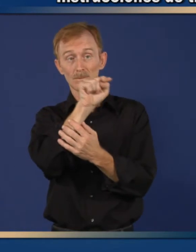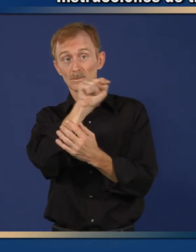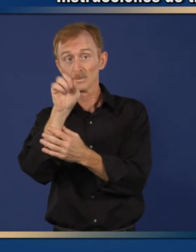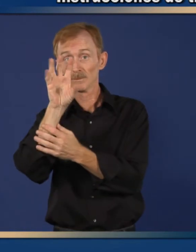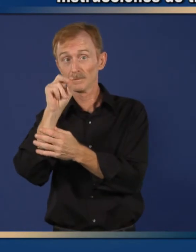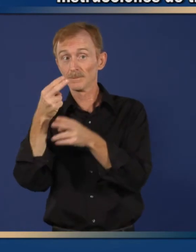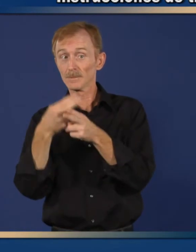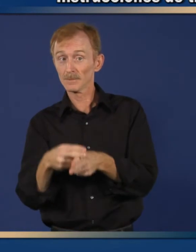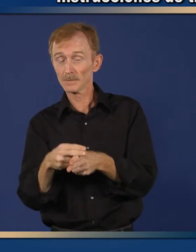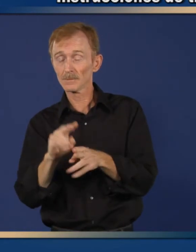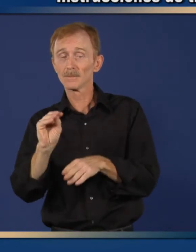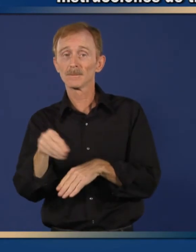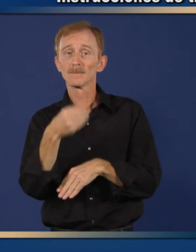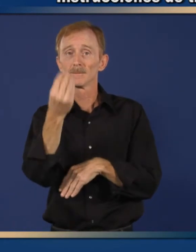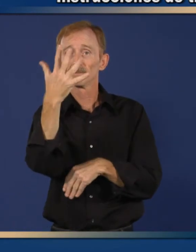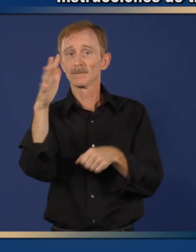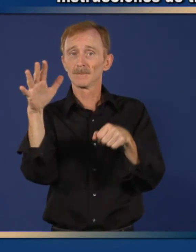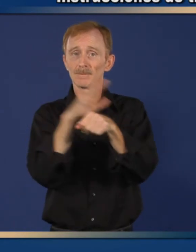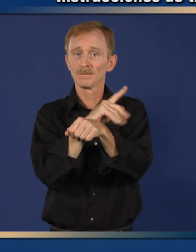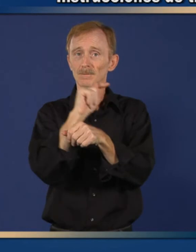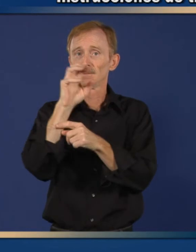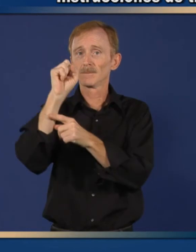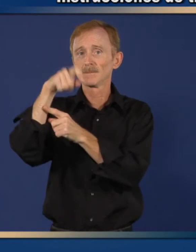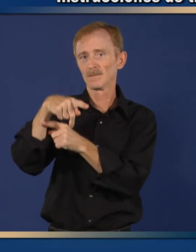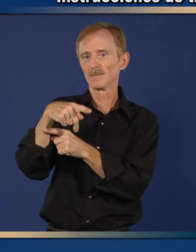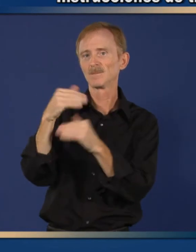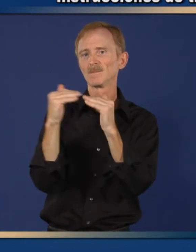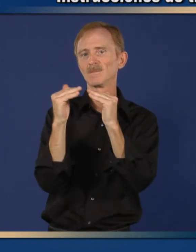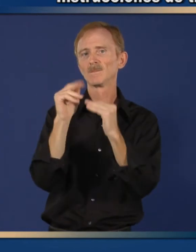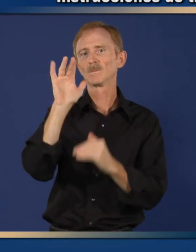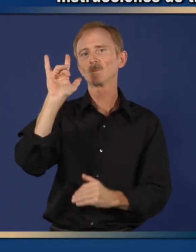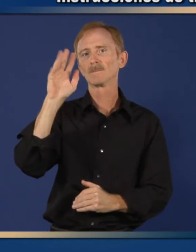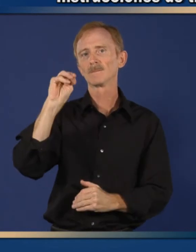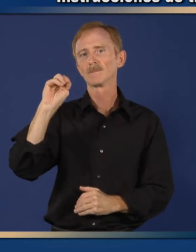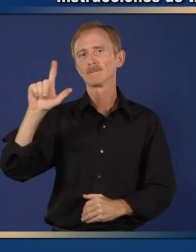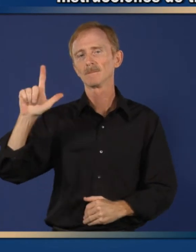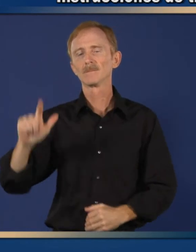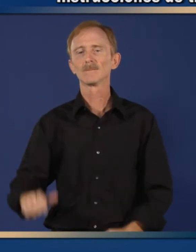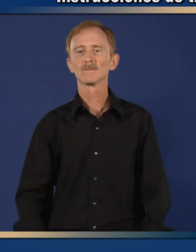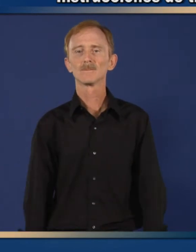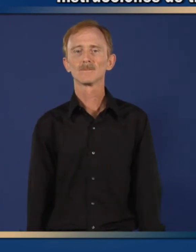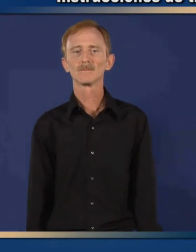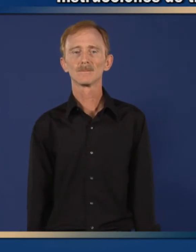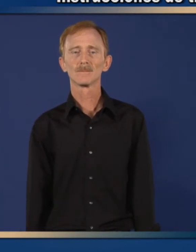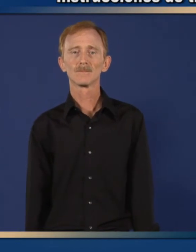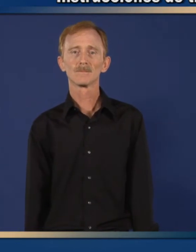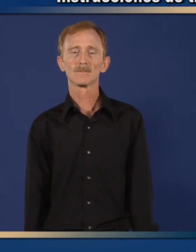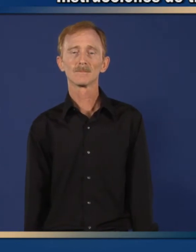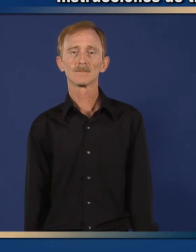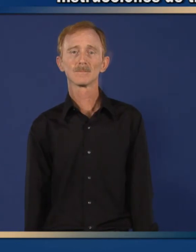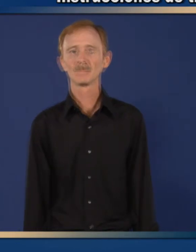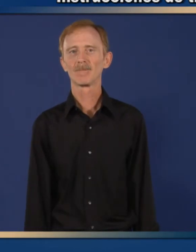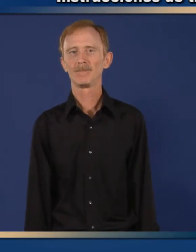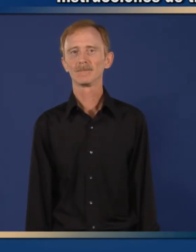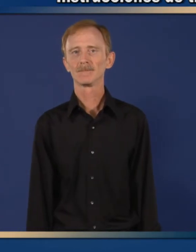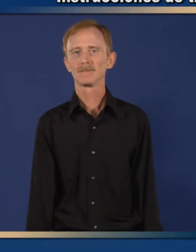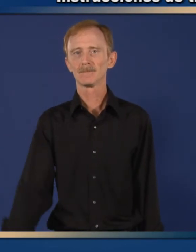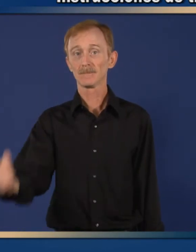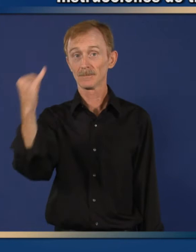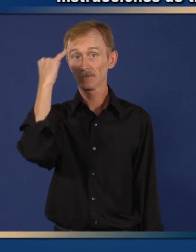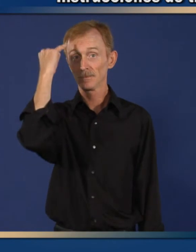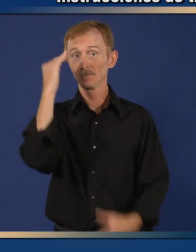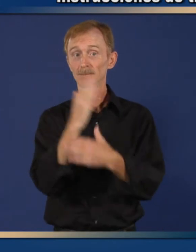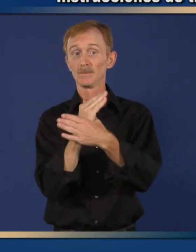46 a 50 libras, se le da 5 cucharaditas de la mezcla de ciprofloxacin. Si el niño pesa de